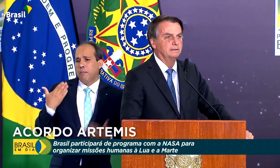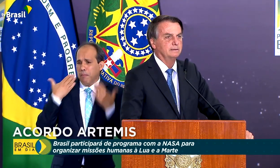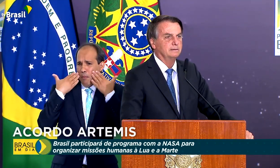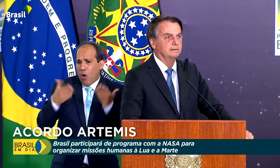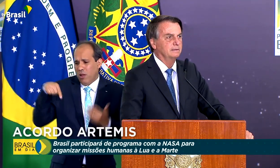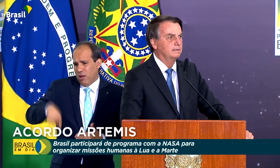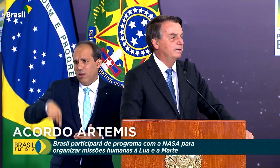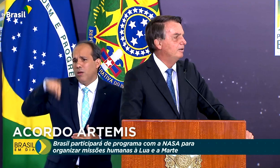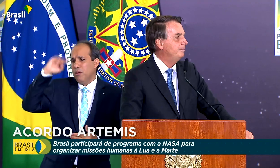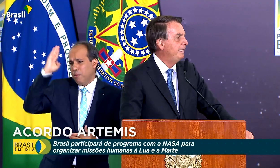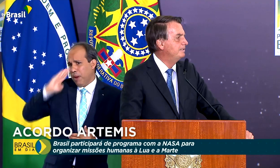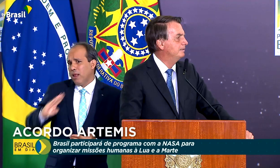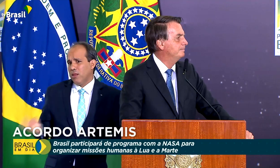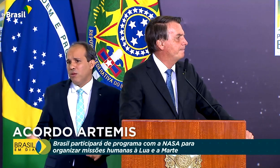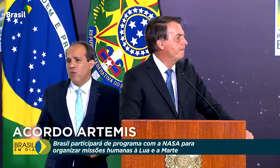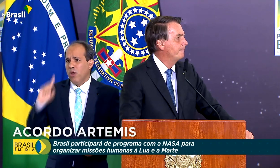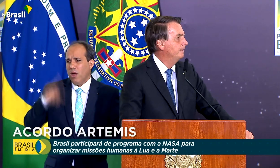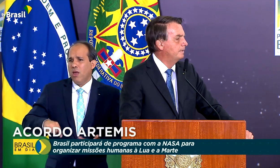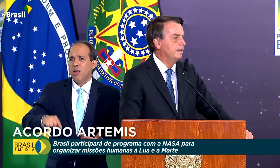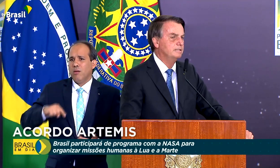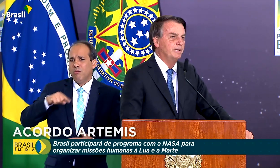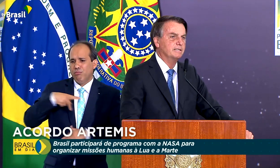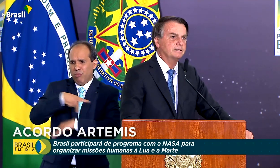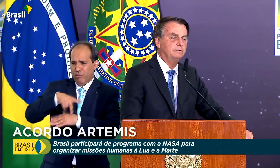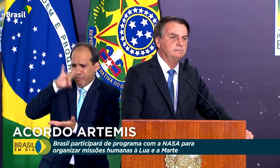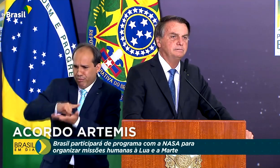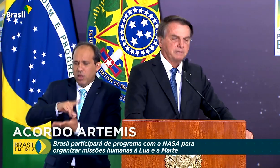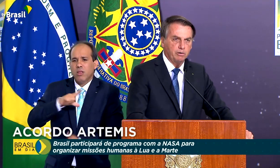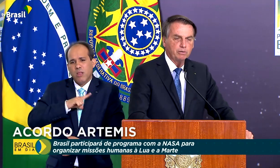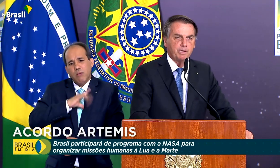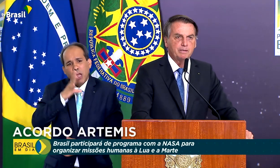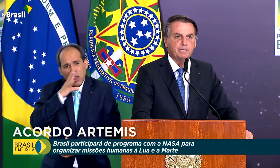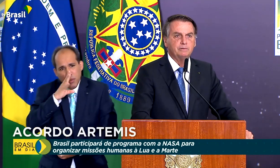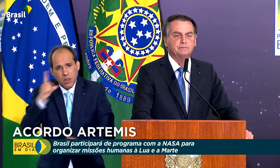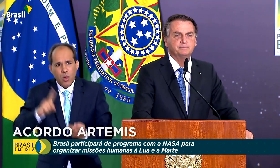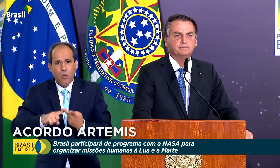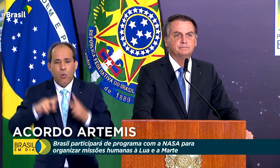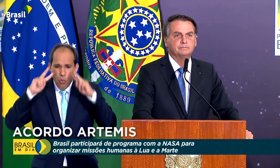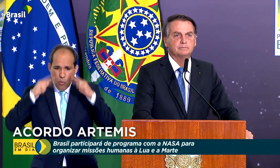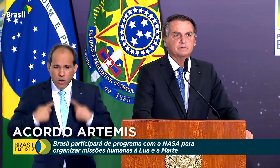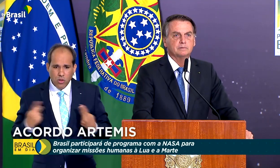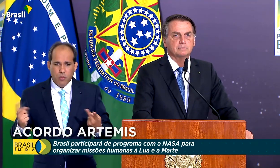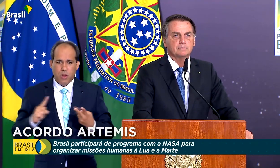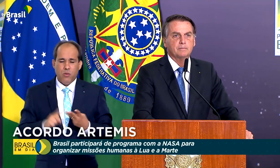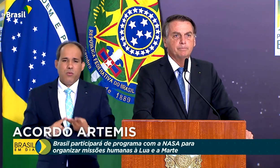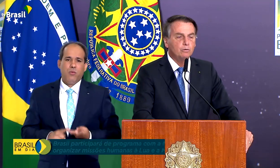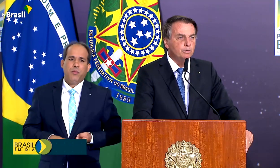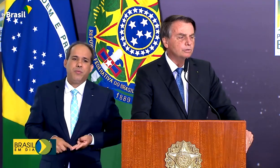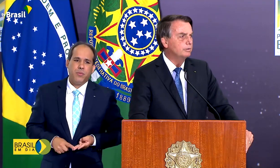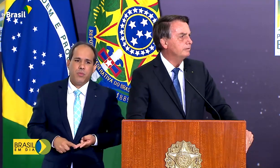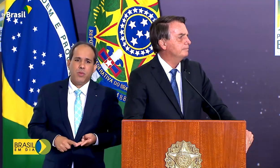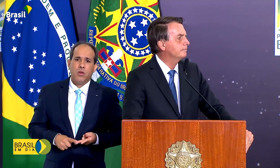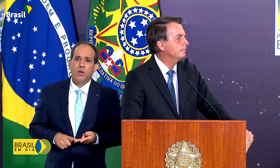que realmente tem admiração, tem reconhecimento pelo mundo todo. Obrigado. Obrigado.